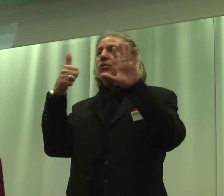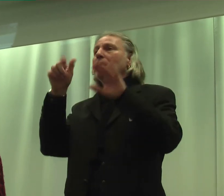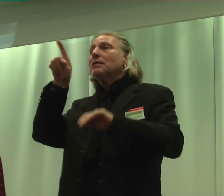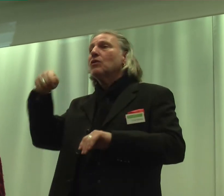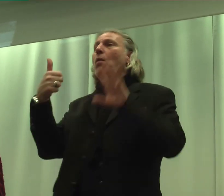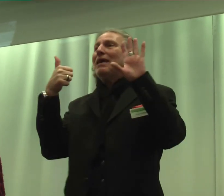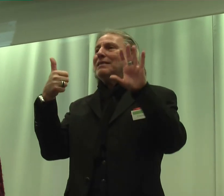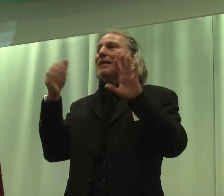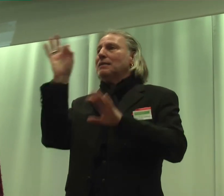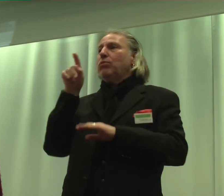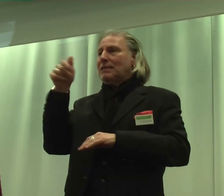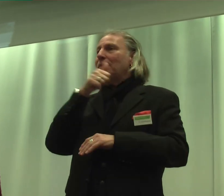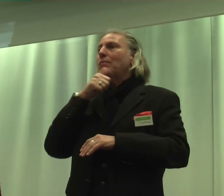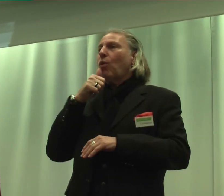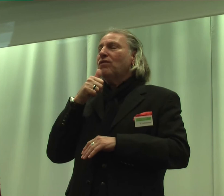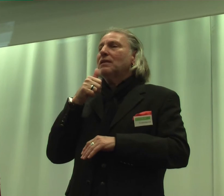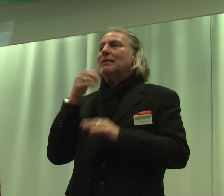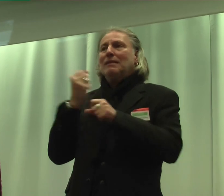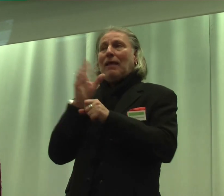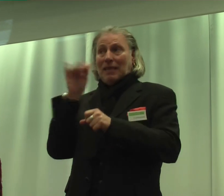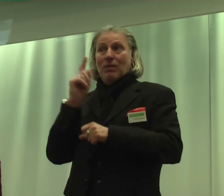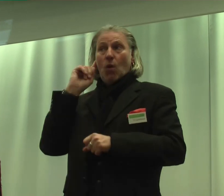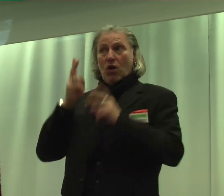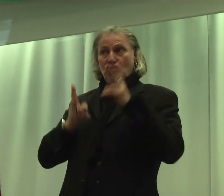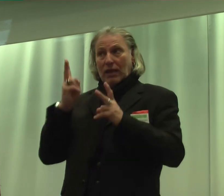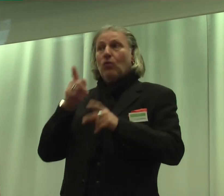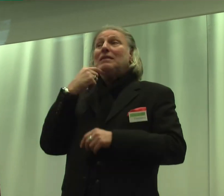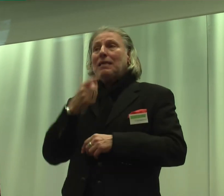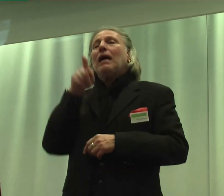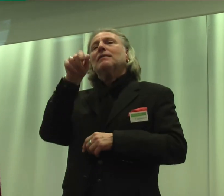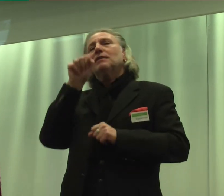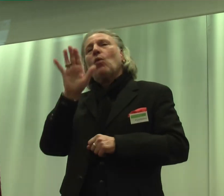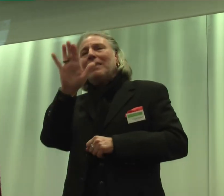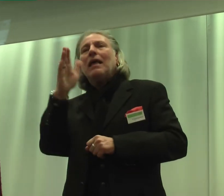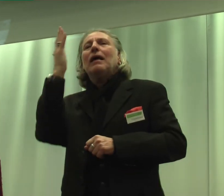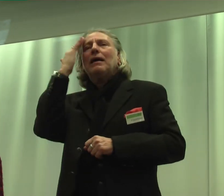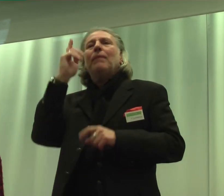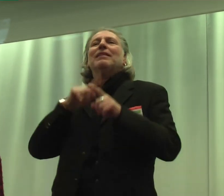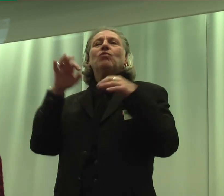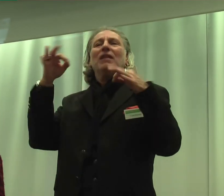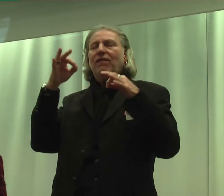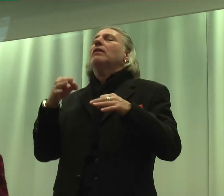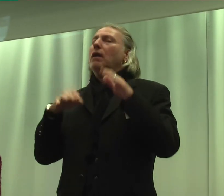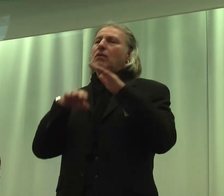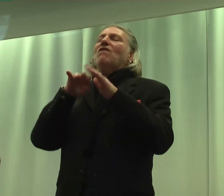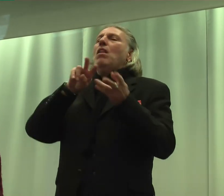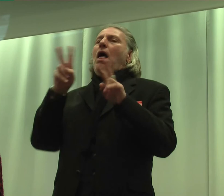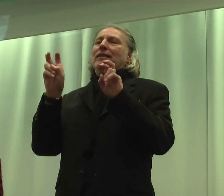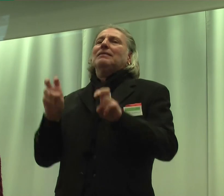Berufstätigen in der Beschreibung sagen, sie können ihre Kenntnisse und Fähigkeiten einsetzen. Differenziert man nach schwer durch